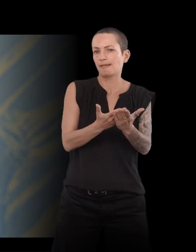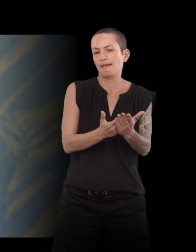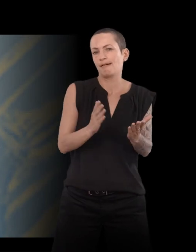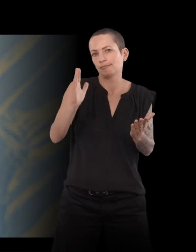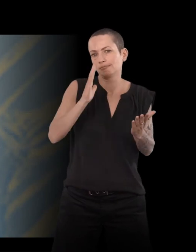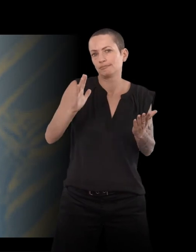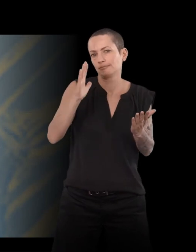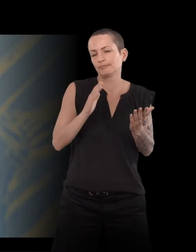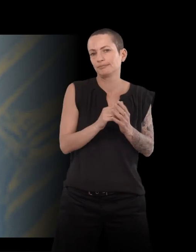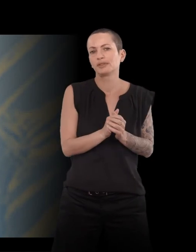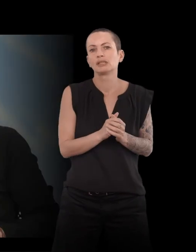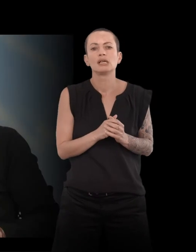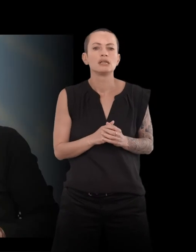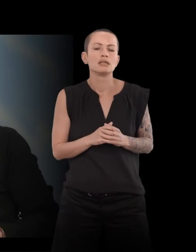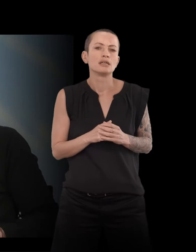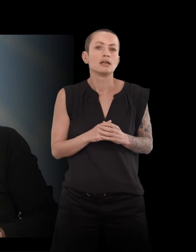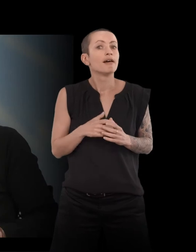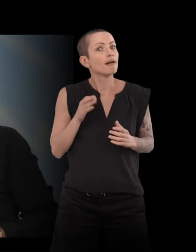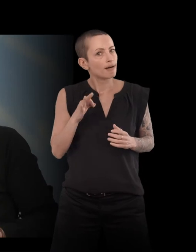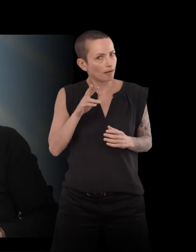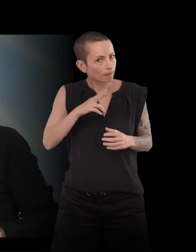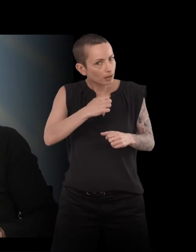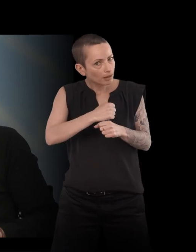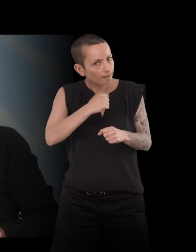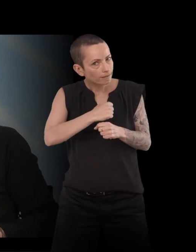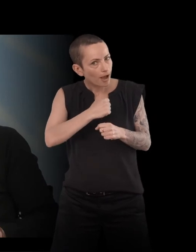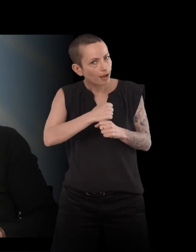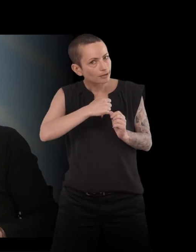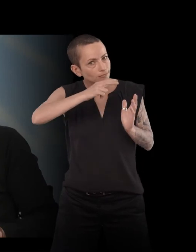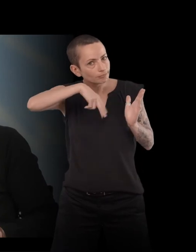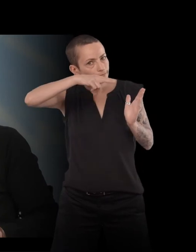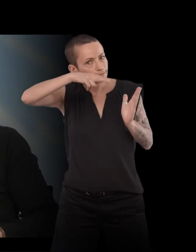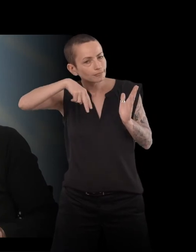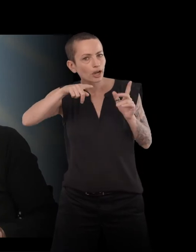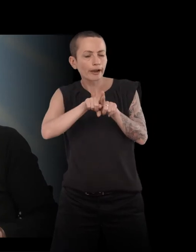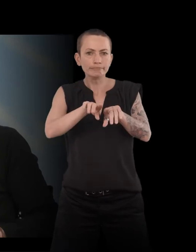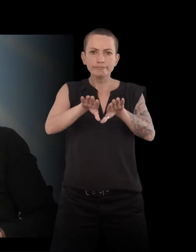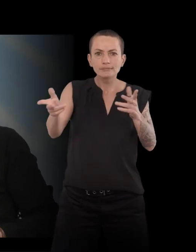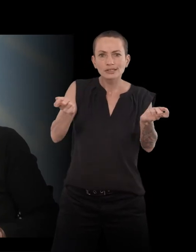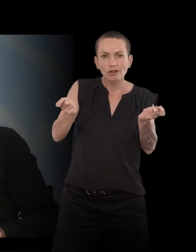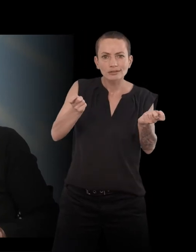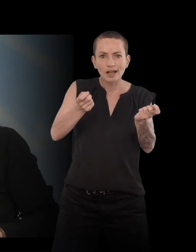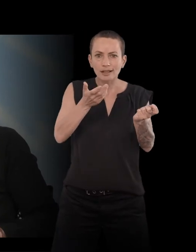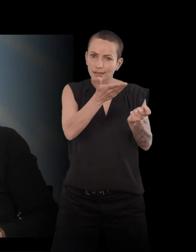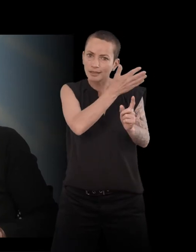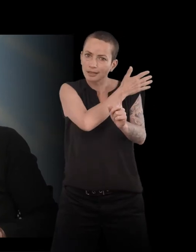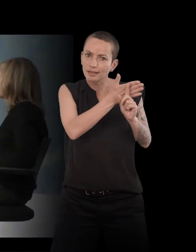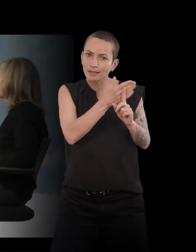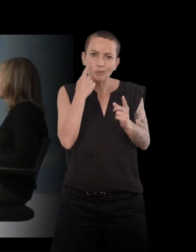– Oui, c'était un vrai travail de mise en scène, en fait, comme vous avez fait sur ces romans. – Oui, une mise en scène du réel.